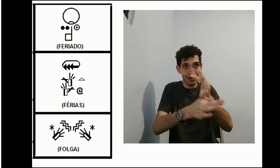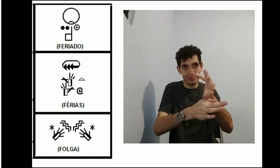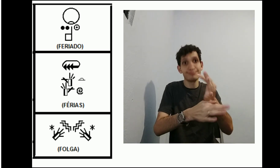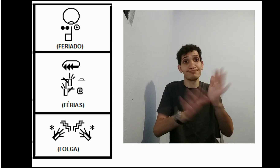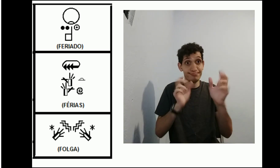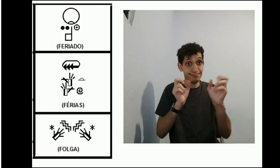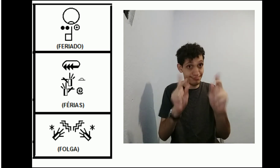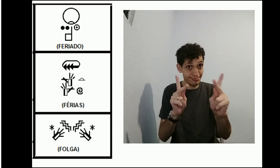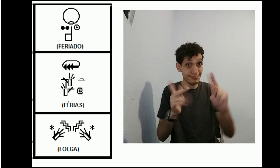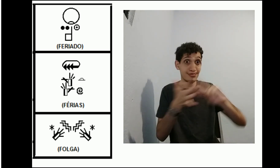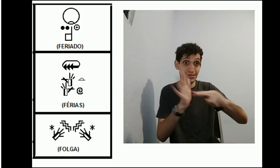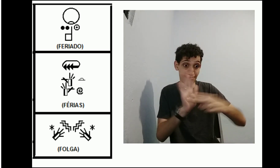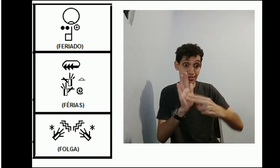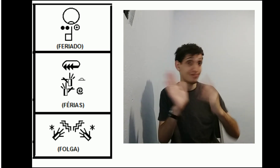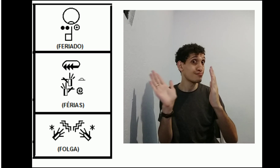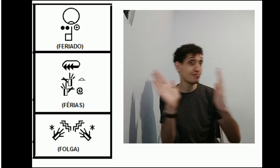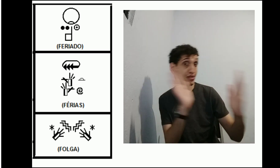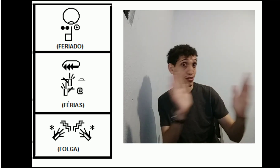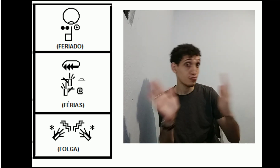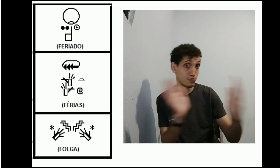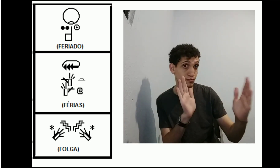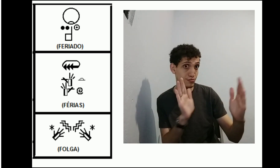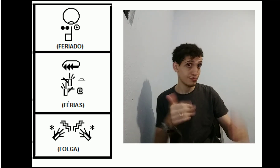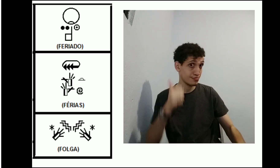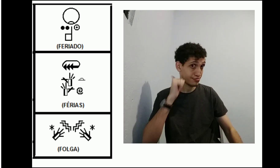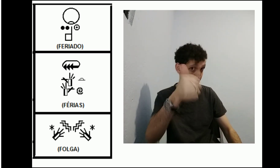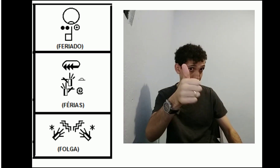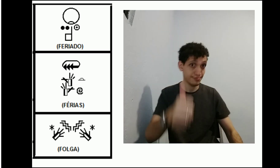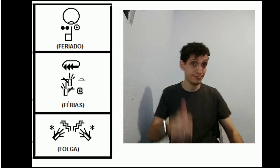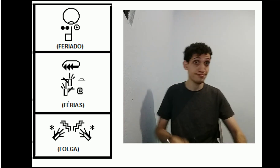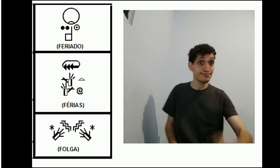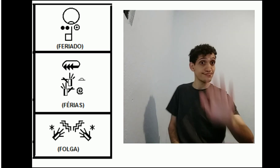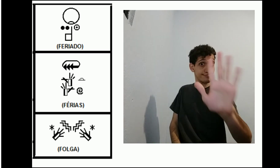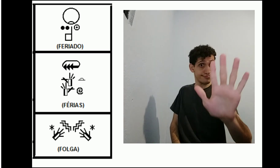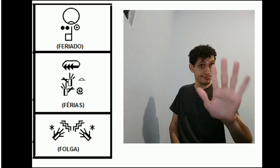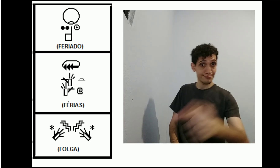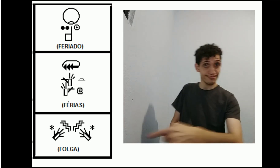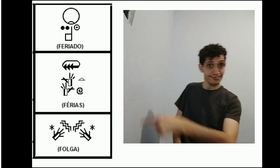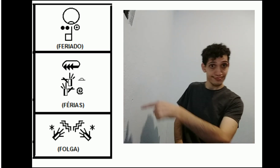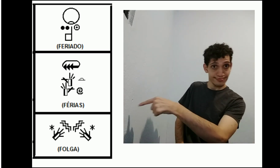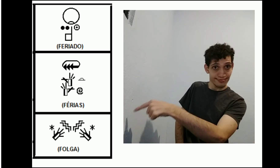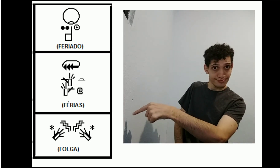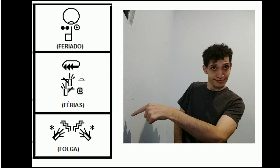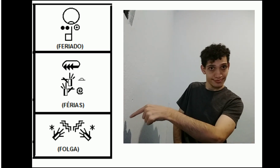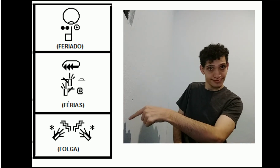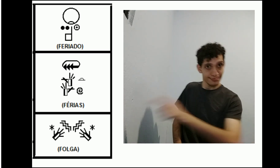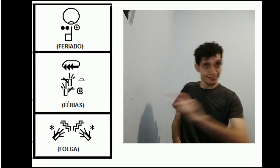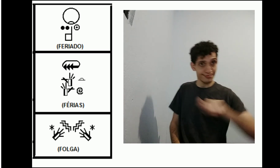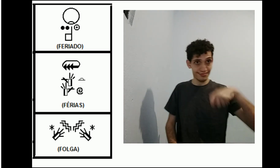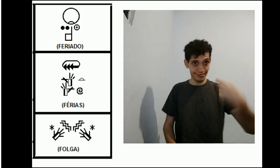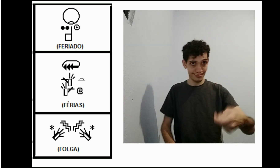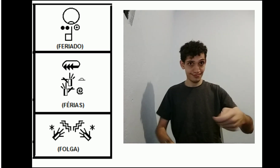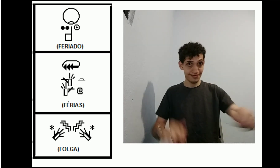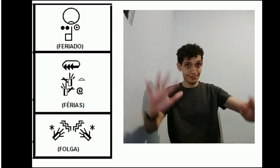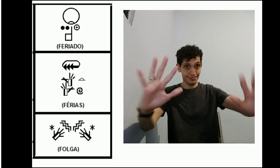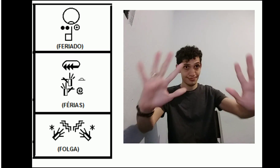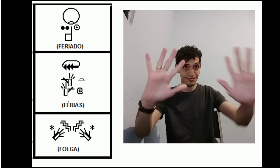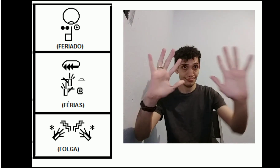aí, em ep, perias, entendeu? Isso isso aí. É um período, tá bom? Mas, olha isso. Sinal.